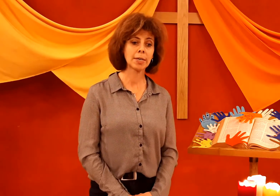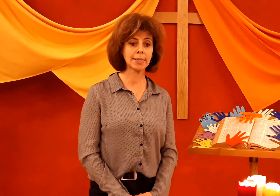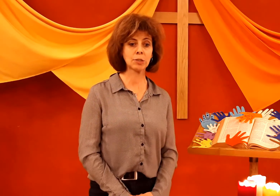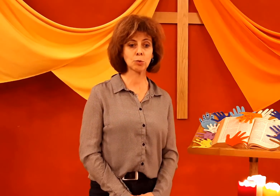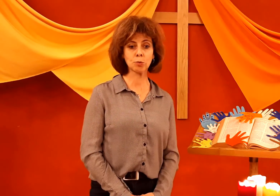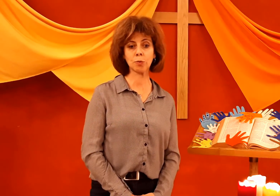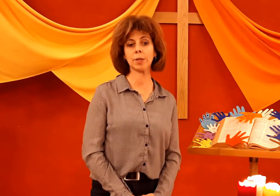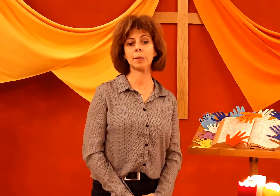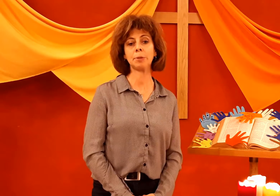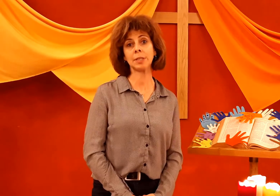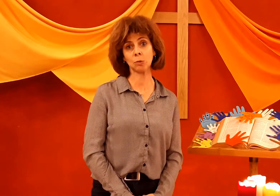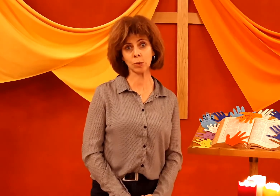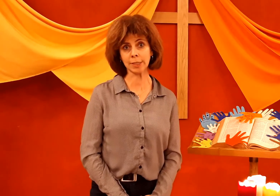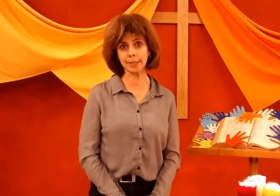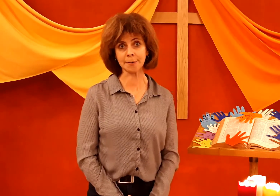qui souffre et qui nous vive.